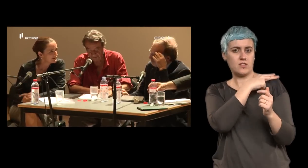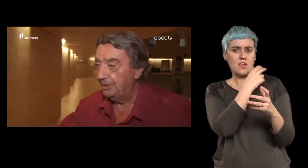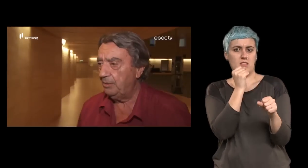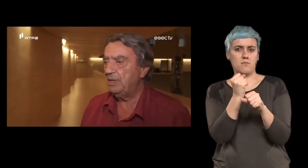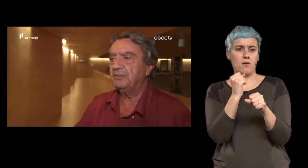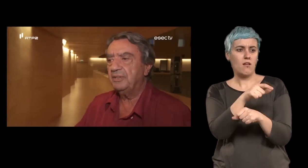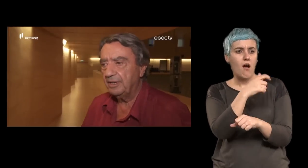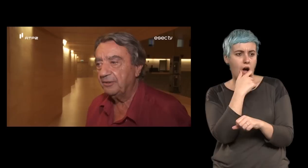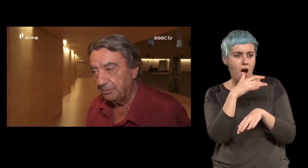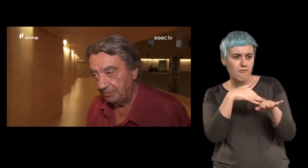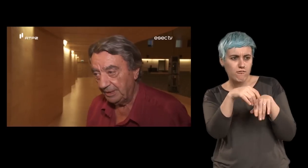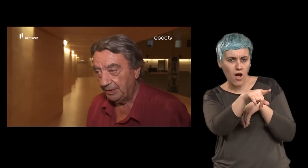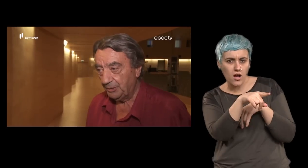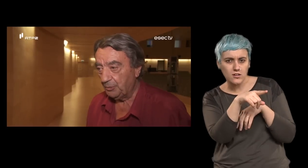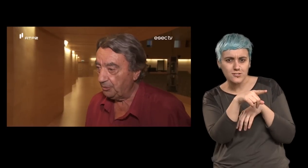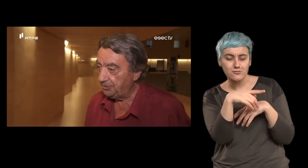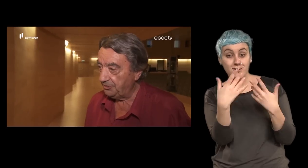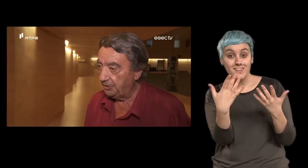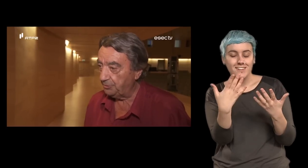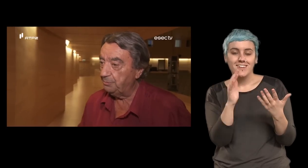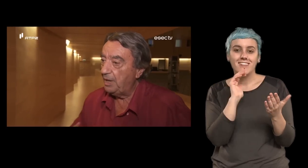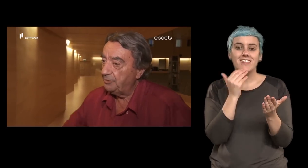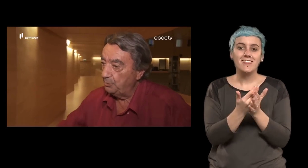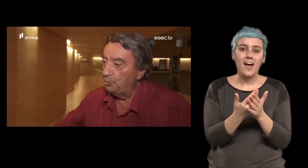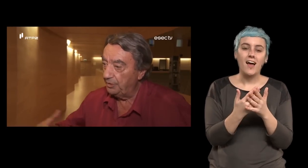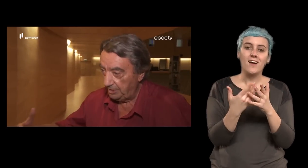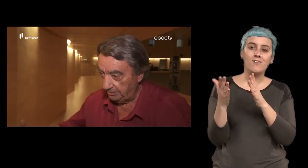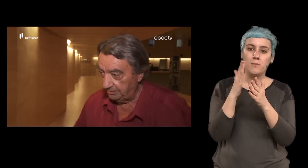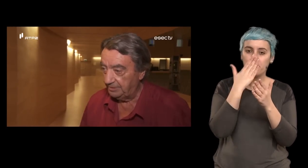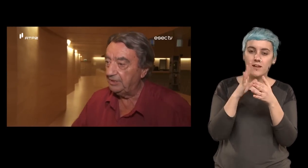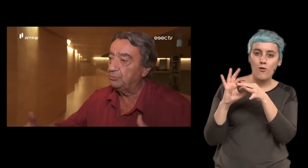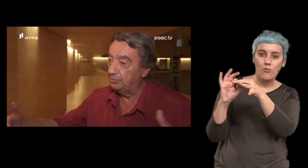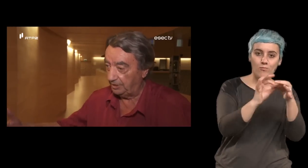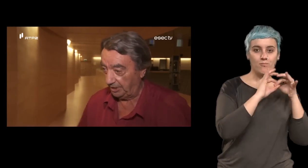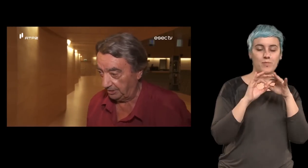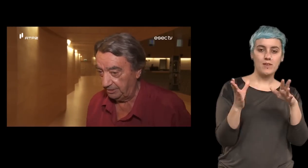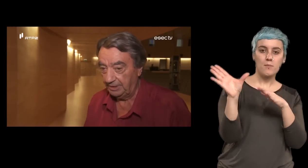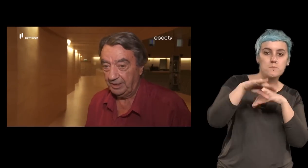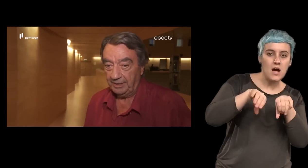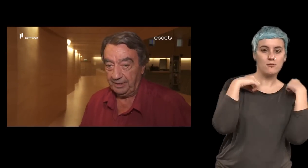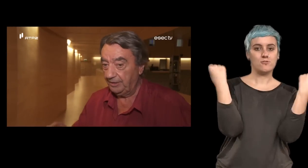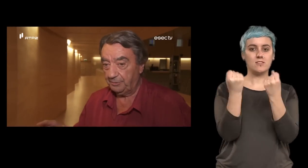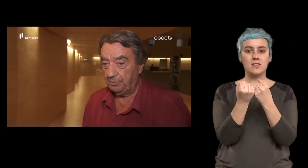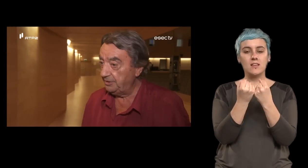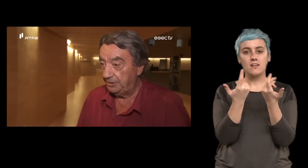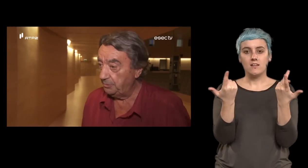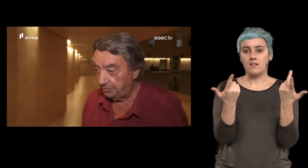olha a fazerem isto ou seja criou-se mais uma união da sociedade e em Lisboa tem sido isso